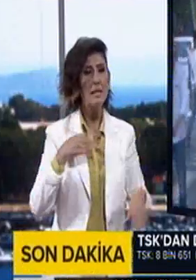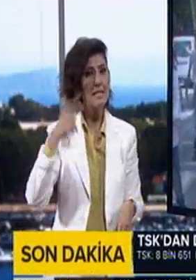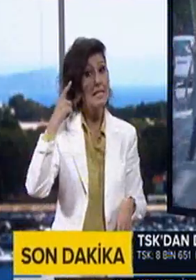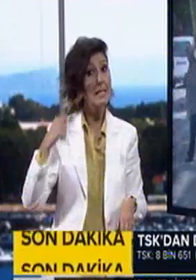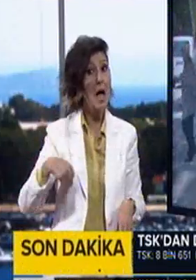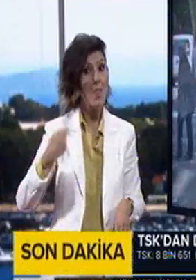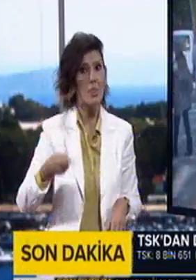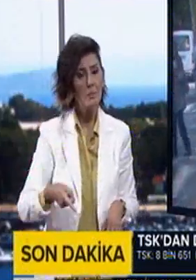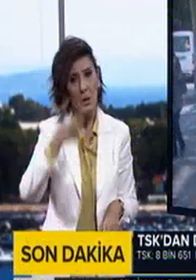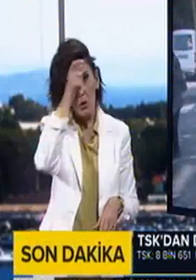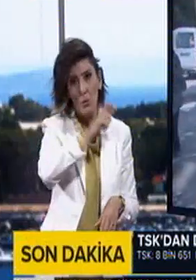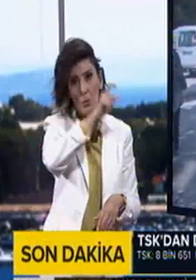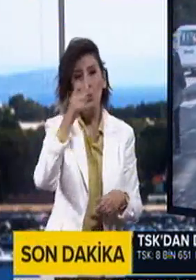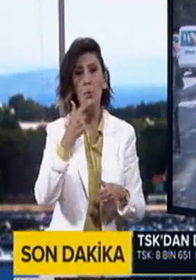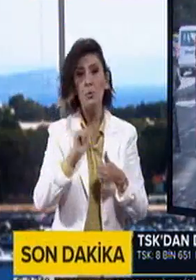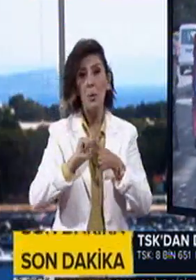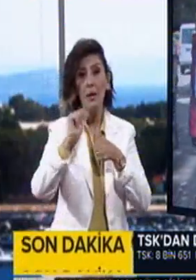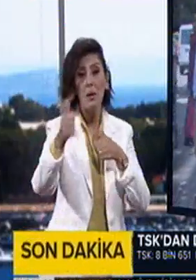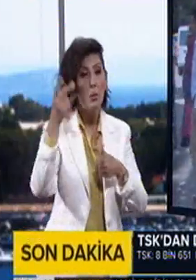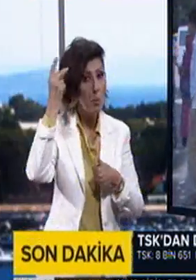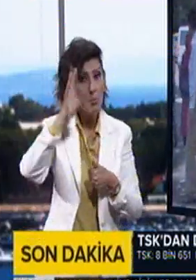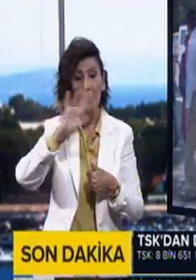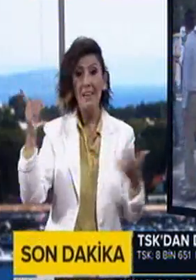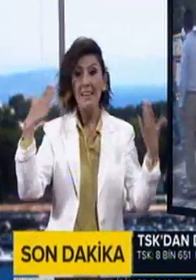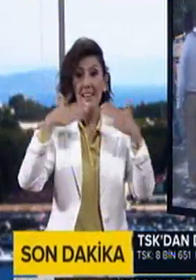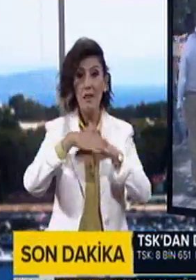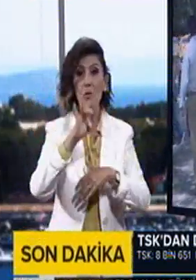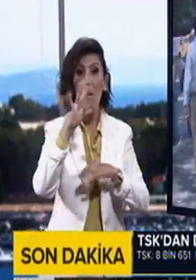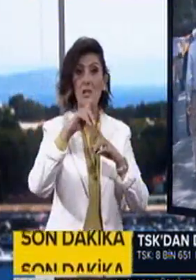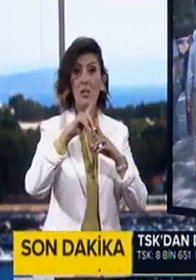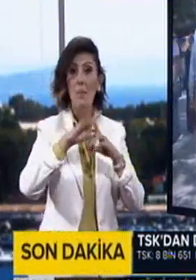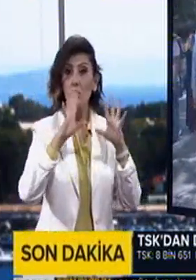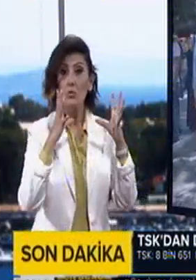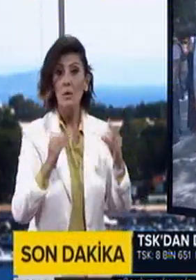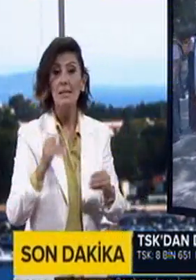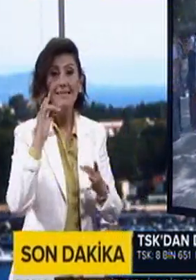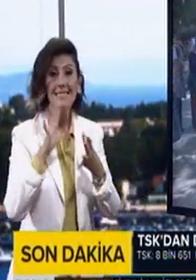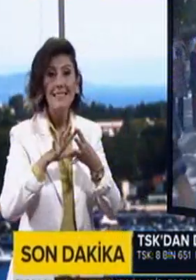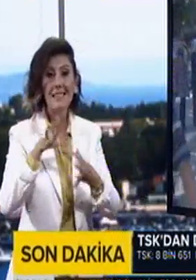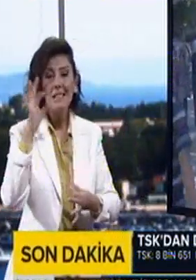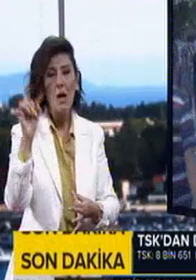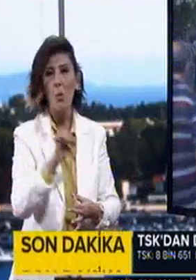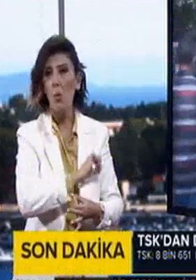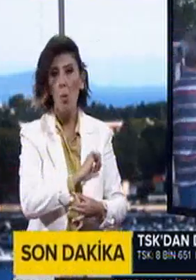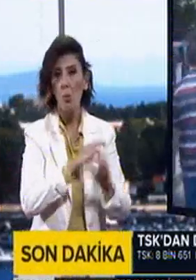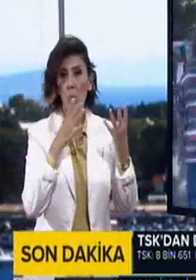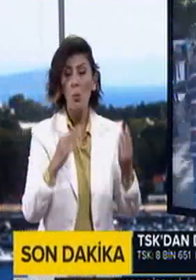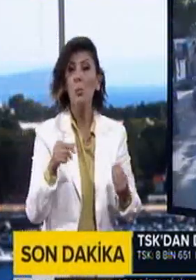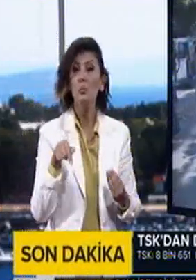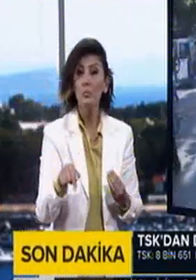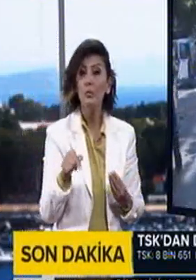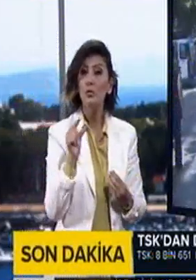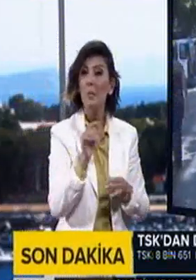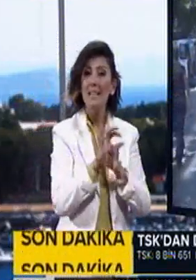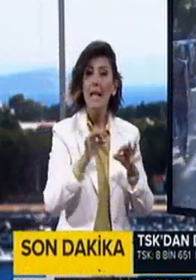Türkiye'nin uzun yıllar unutamayacağı bir gece olan 15 Temmuz'da yaşananlar insanları dehşete düşürdü. Bu durum hiç